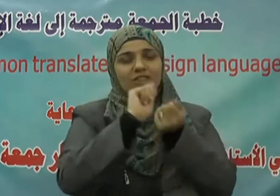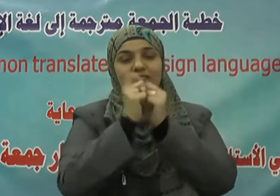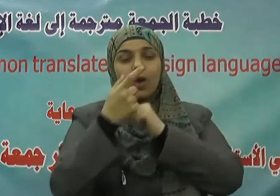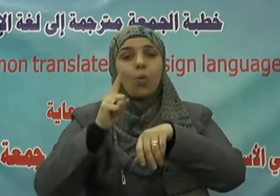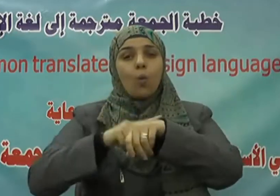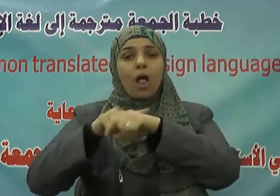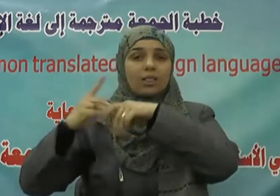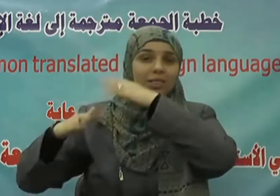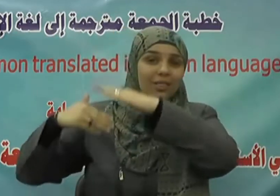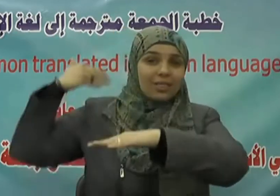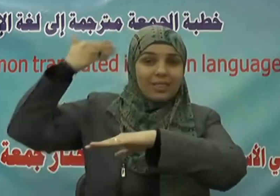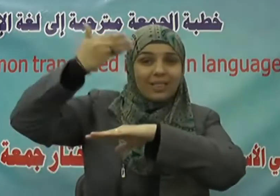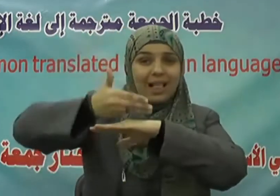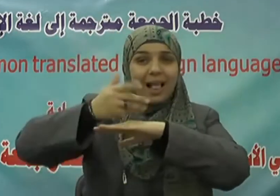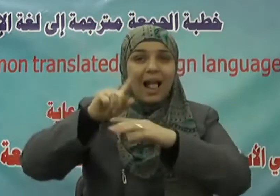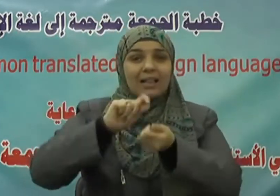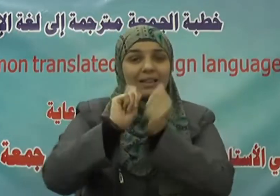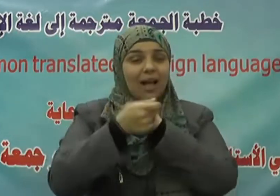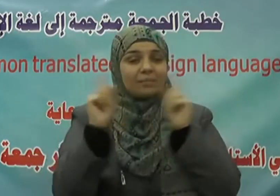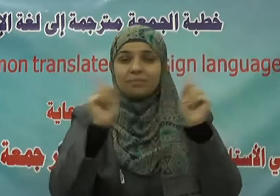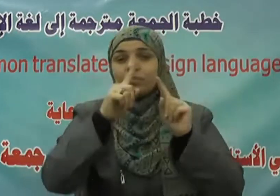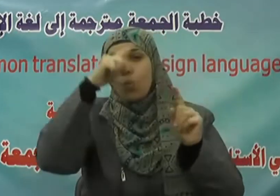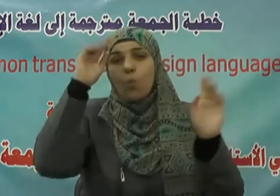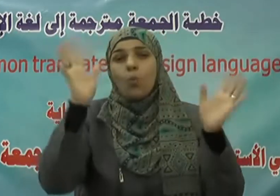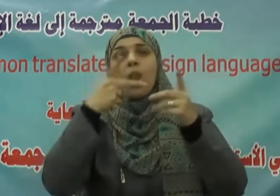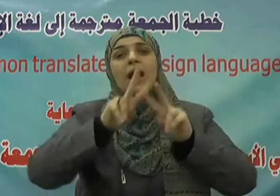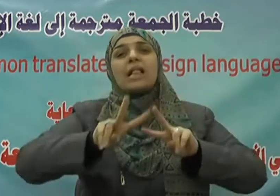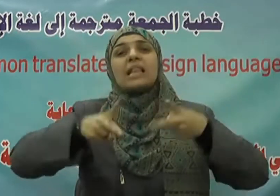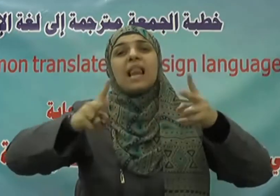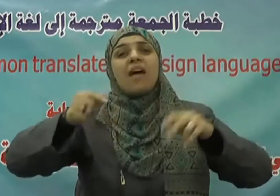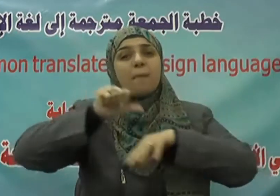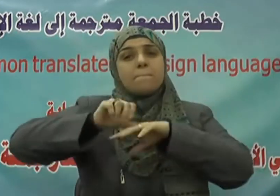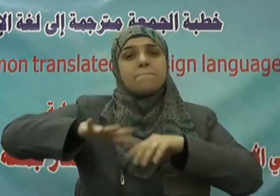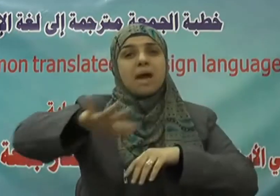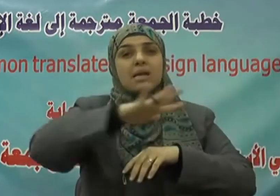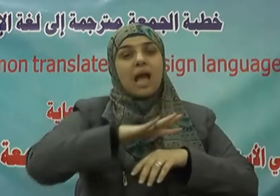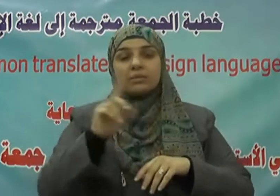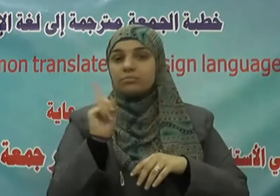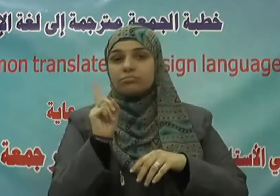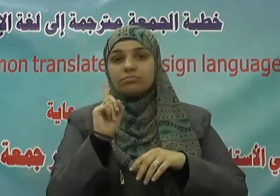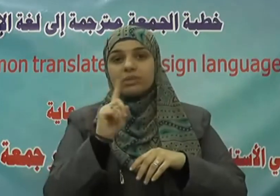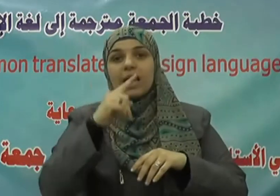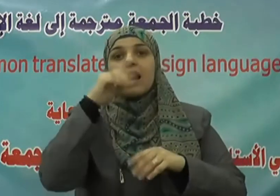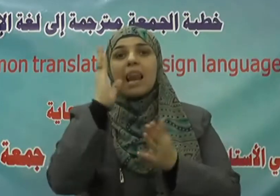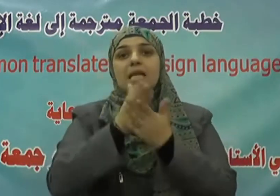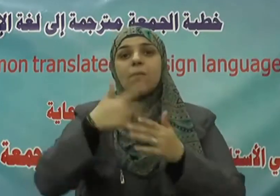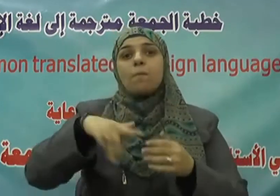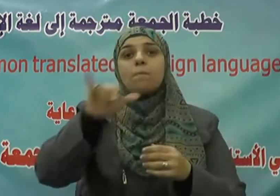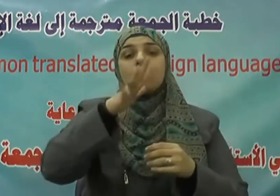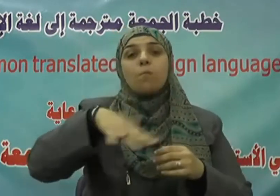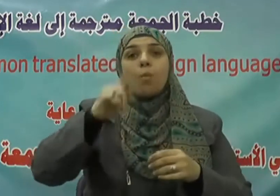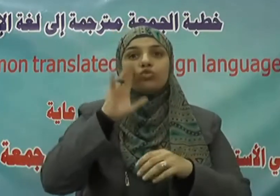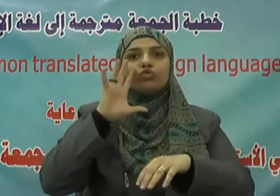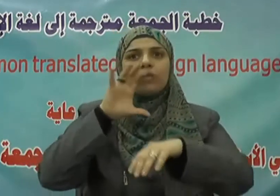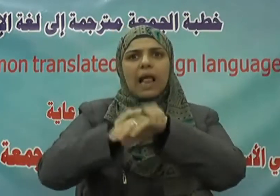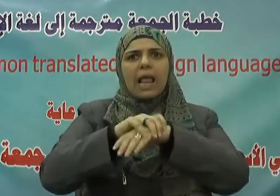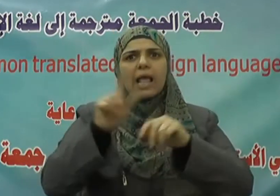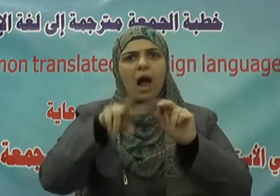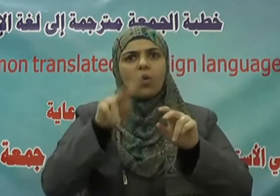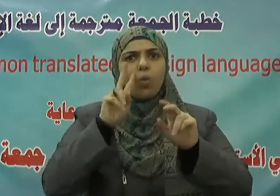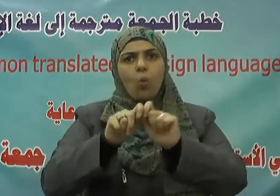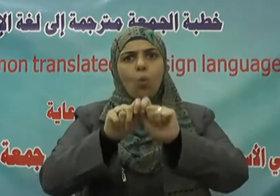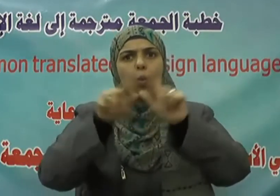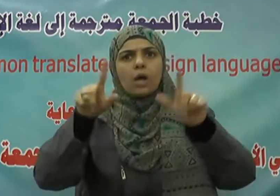ولا تختلف باختلاف المكان وليس أدل على ذلك من أن هذه